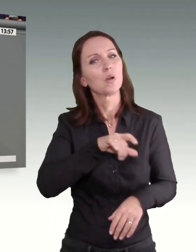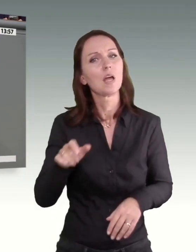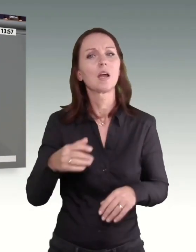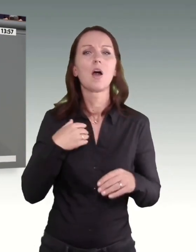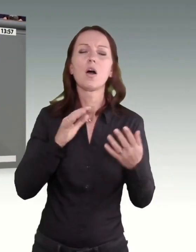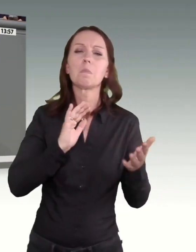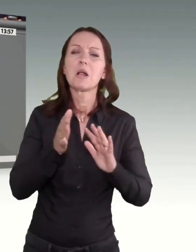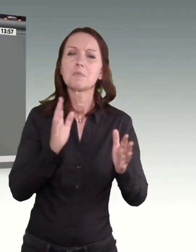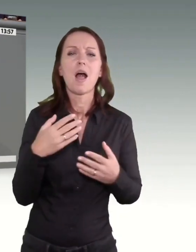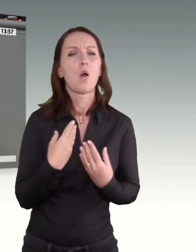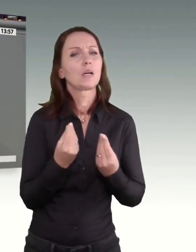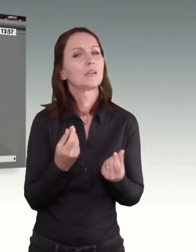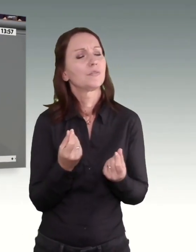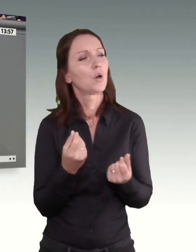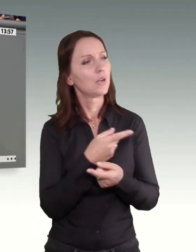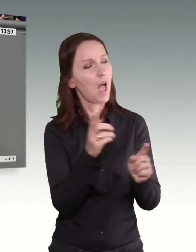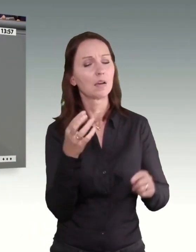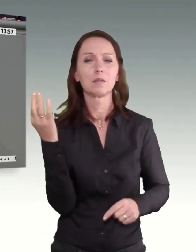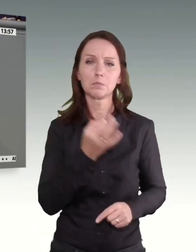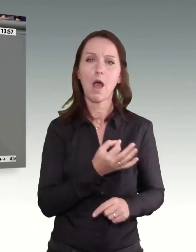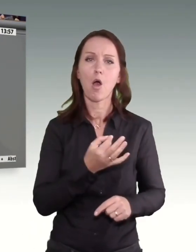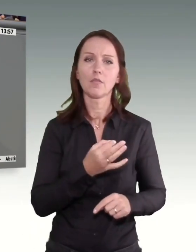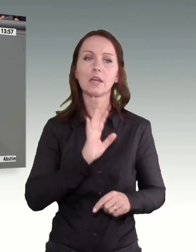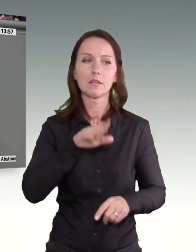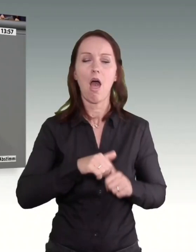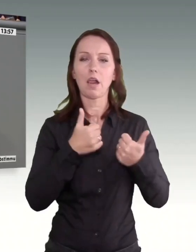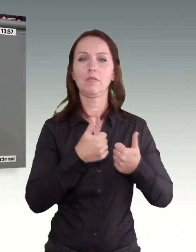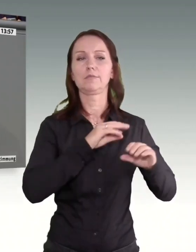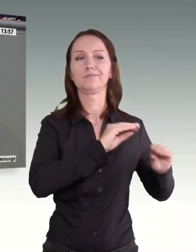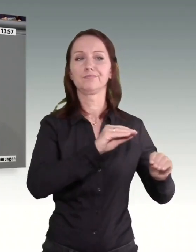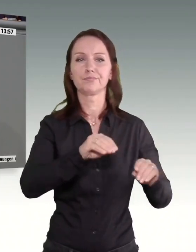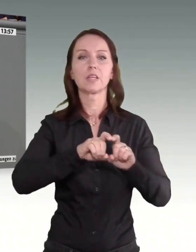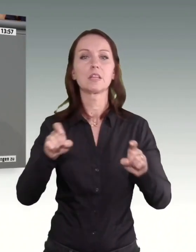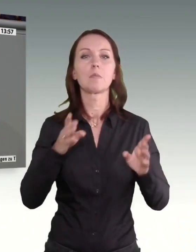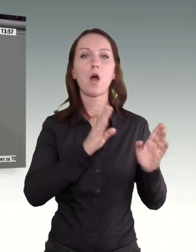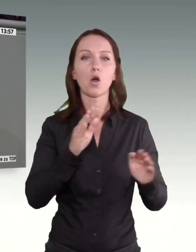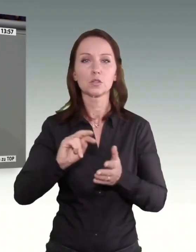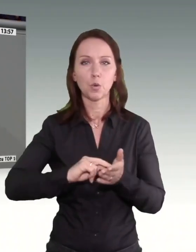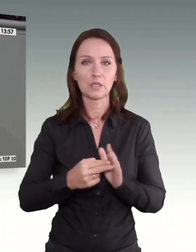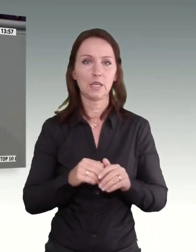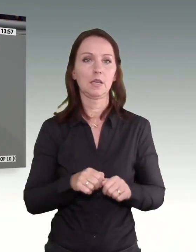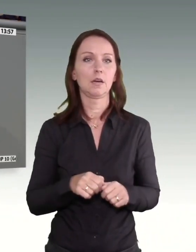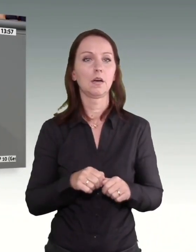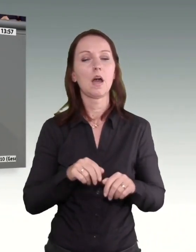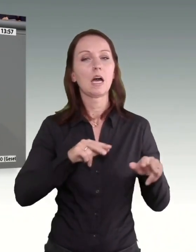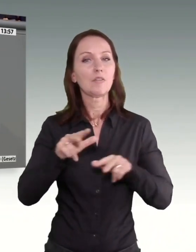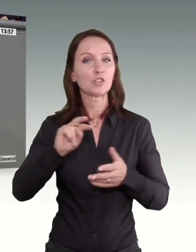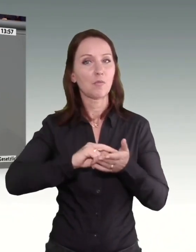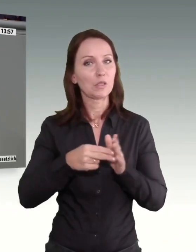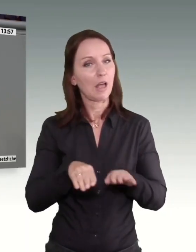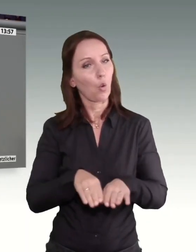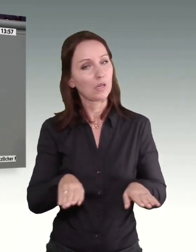Nachhilfe in Sachen Ordnungspolitik, Nachhilfe in Sachen Grundlagen der Wirtschaftspolitik und